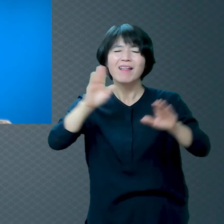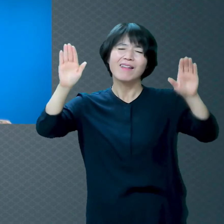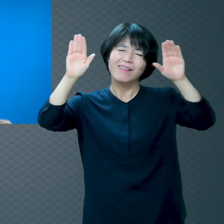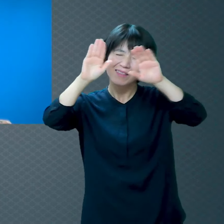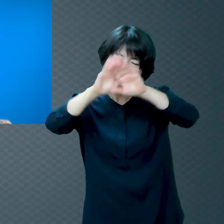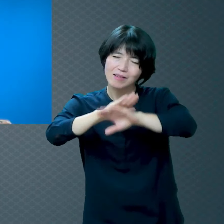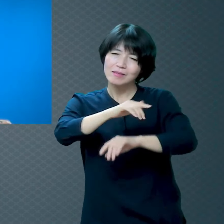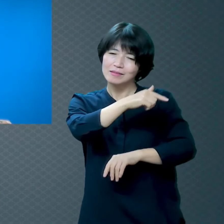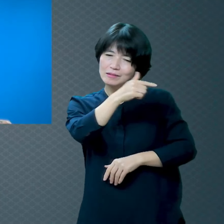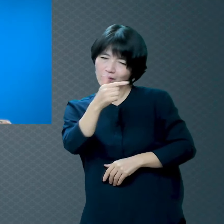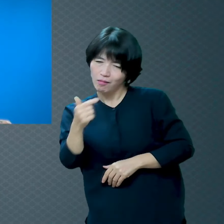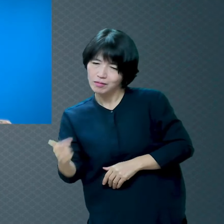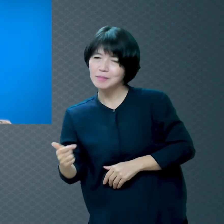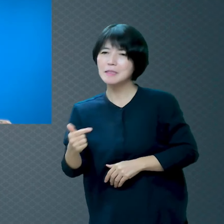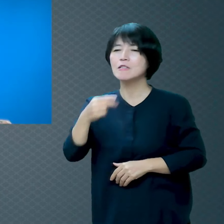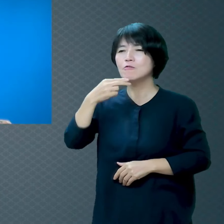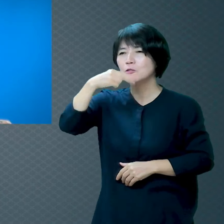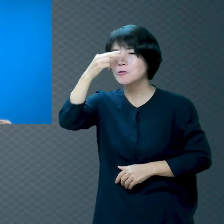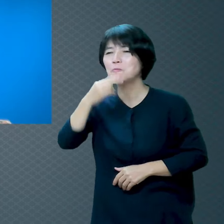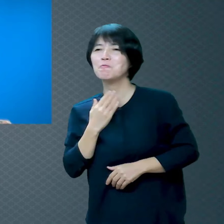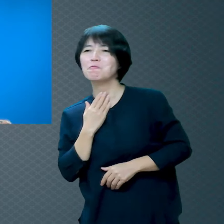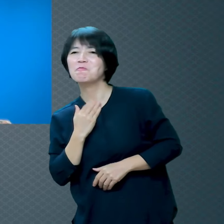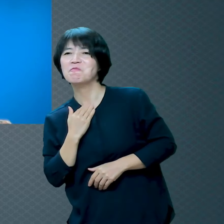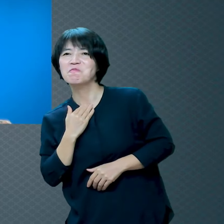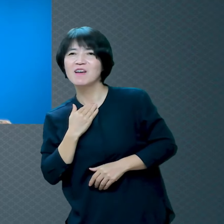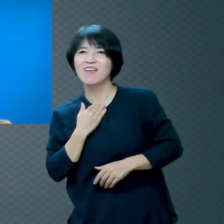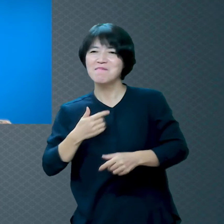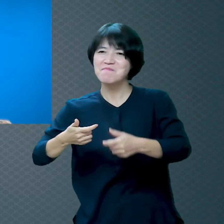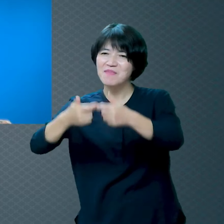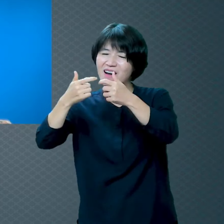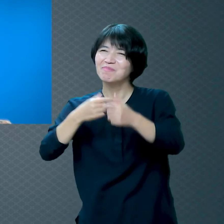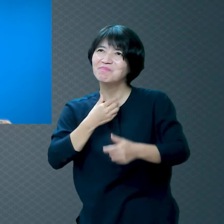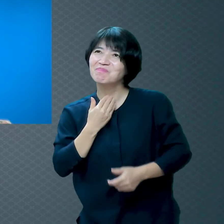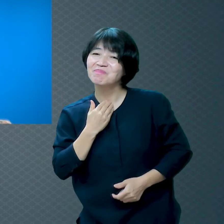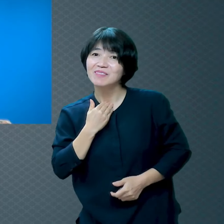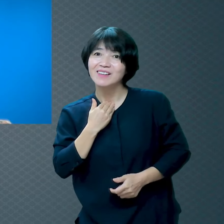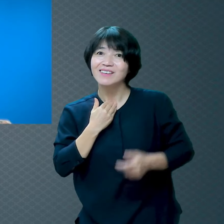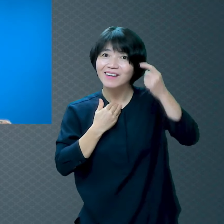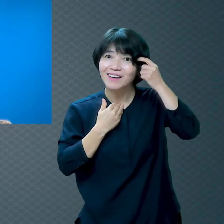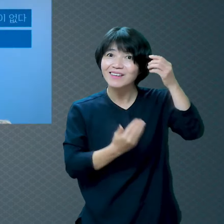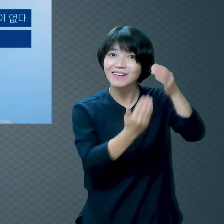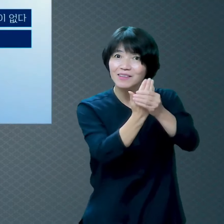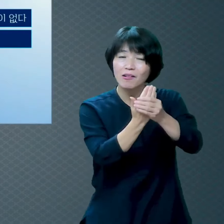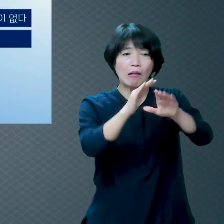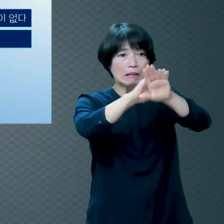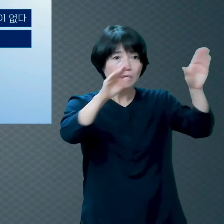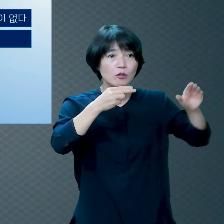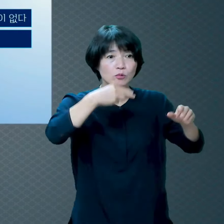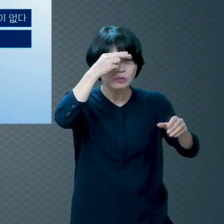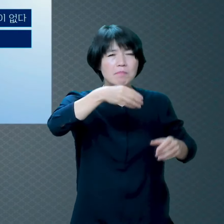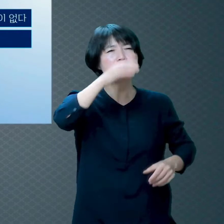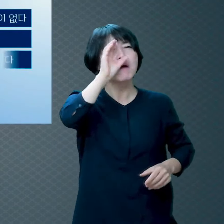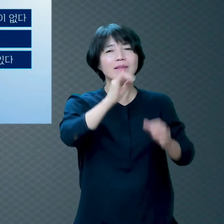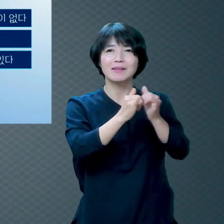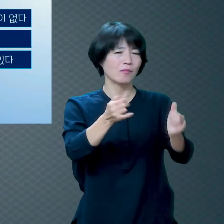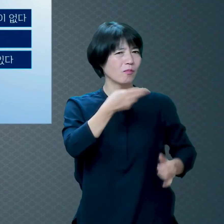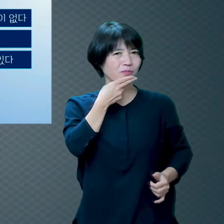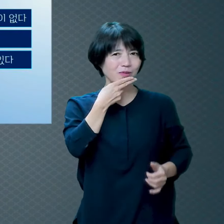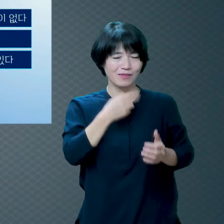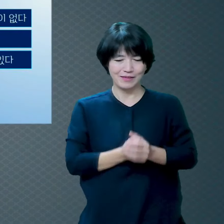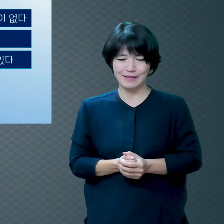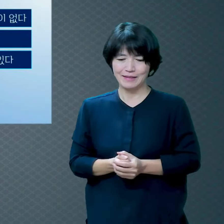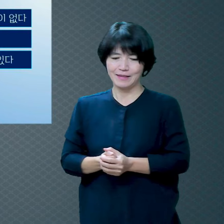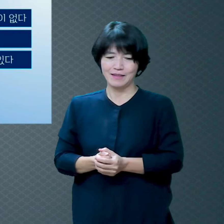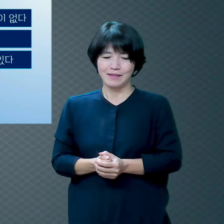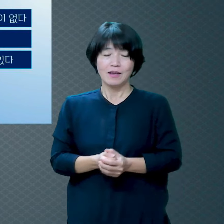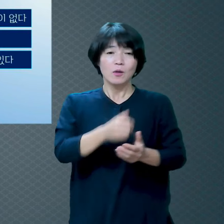어두워지고 그러면 술 땡기잖아요 하나님 없다 그리고 빛보다 어둠을 더 사랑하니까